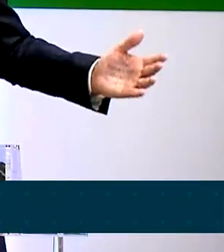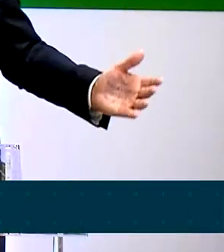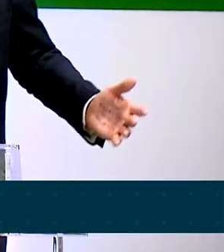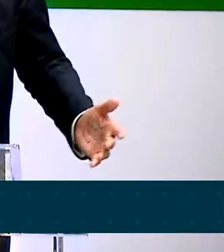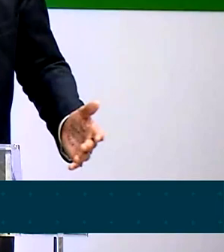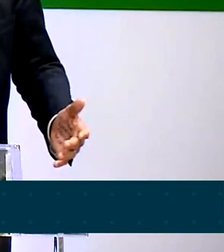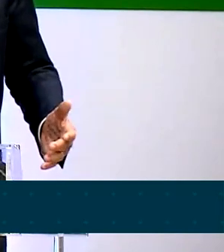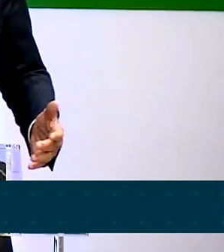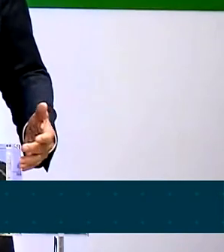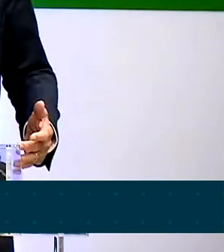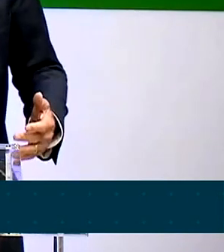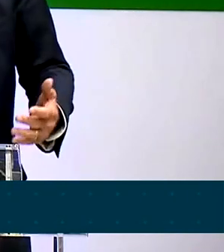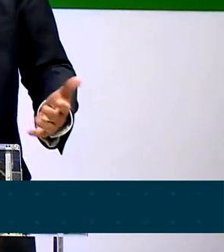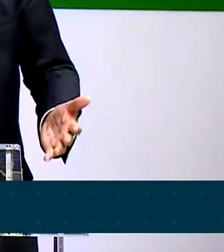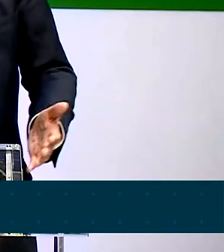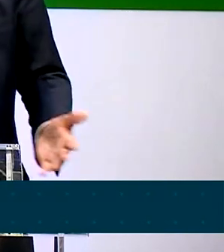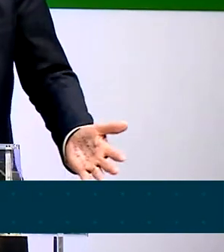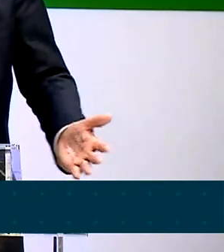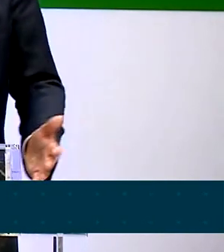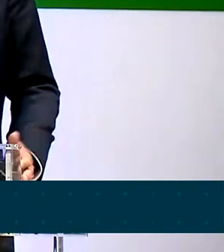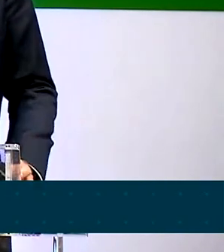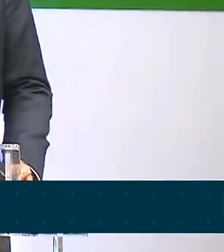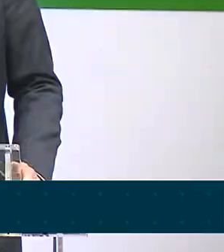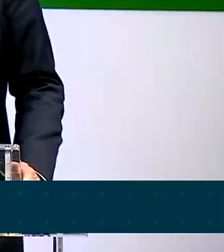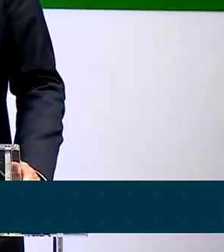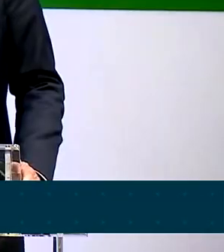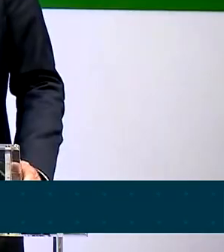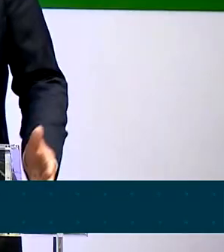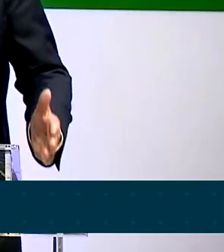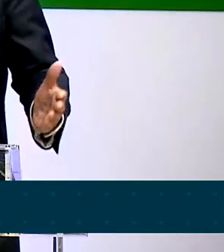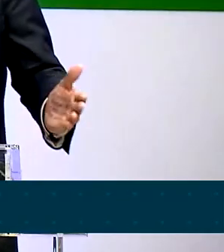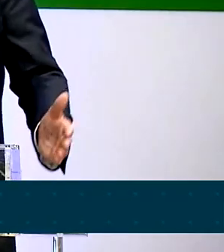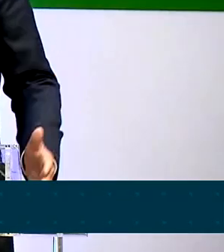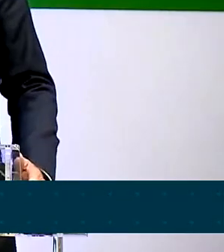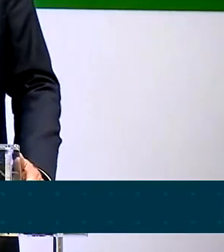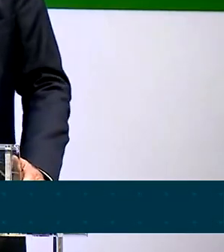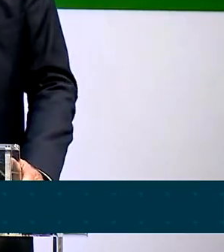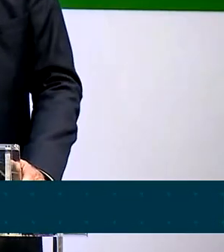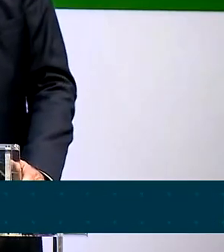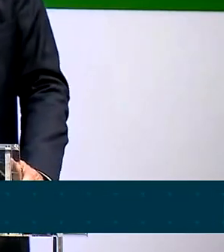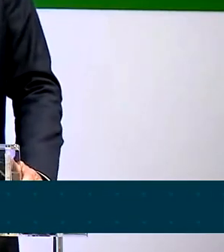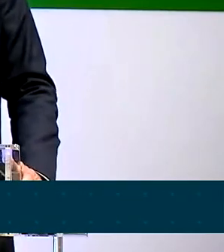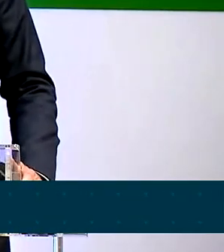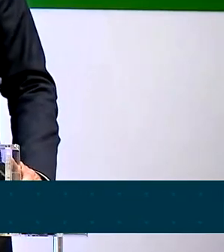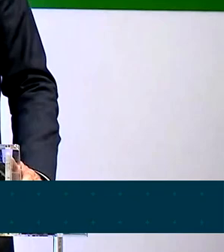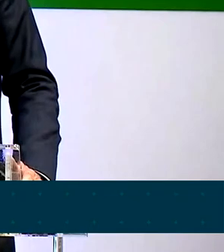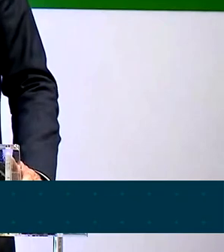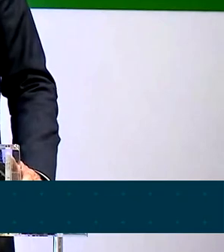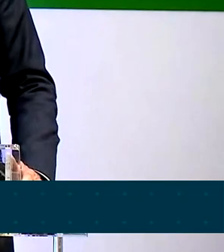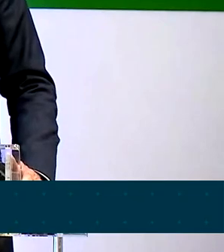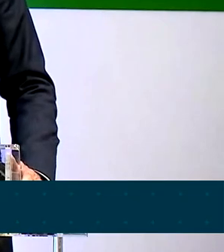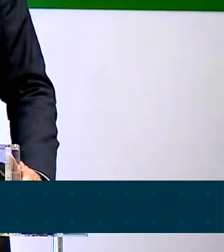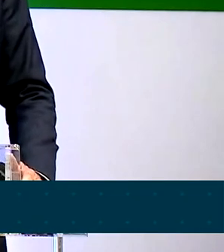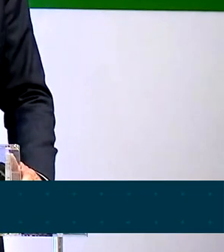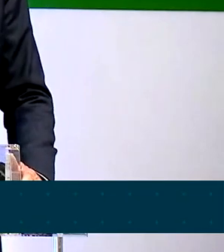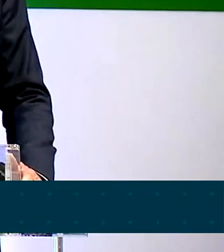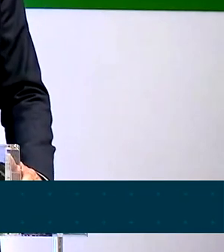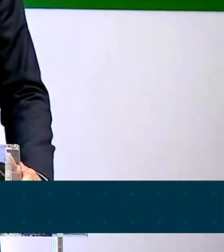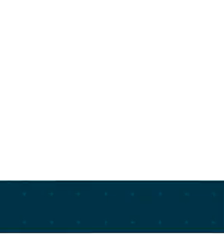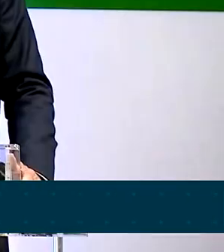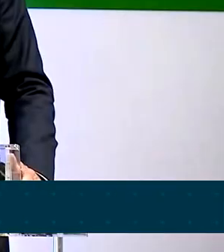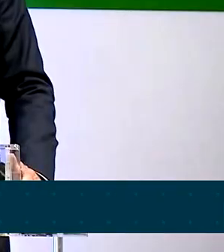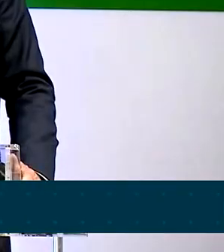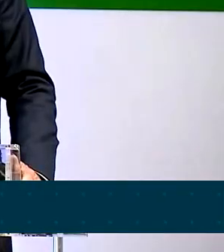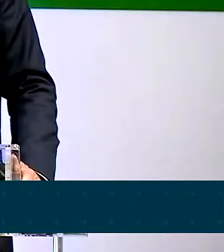resume tudo na redução de burocracia. Parece pouco para nós, pelo que nós percebemos. Mas para essas